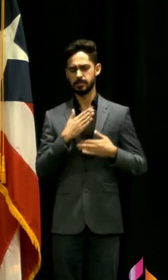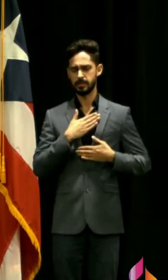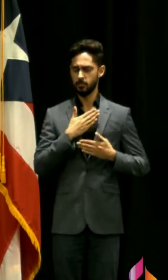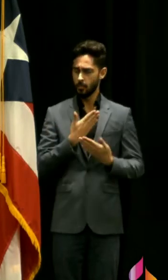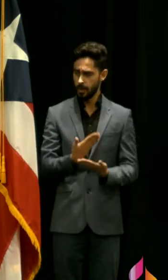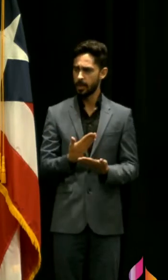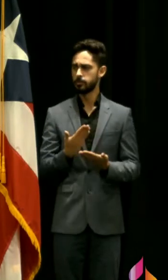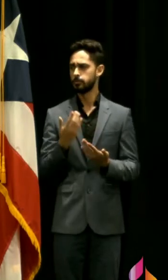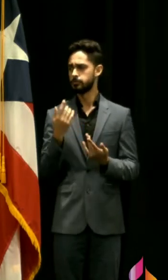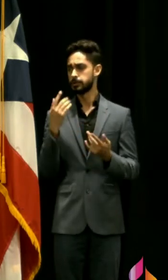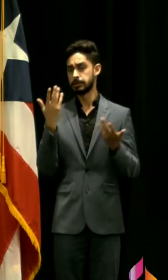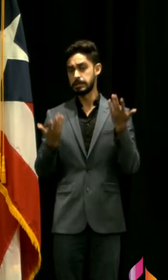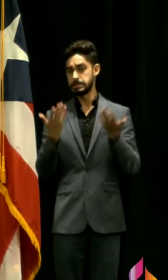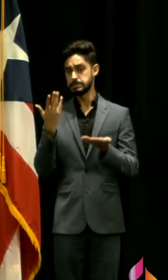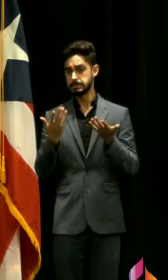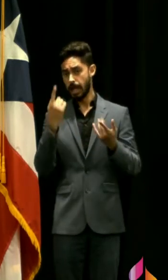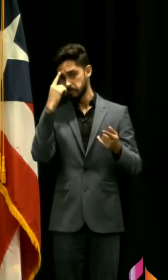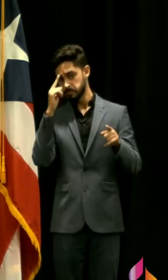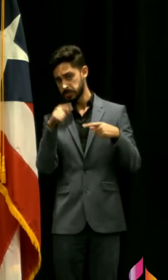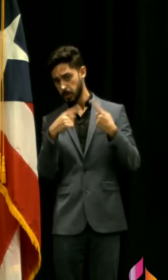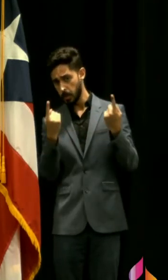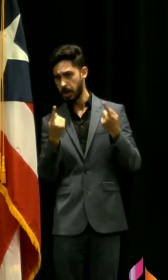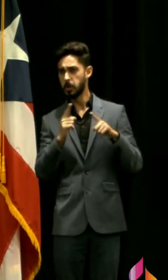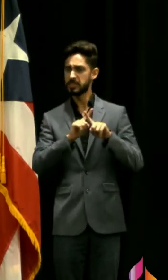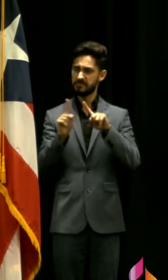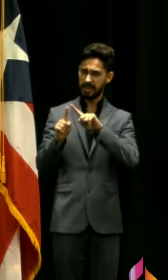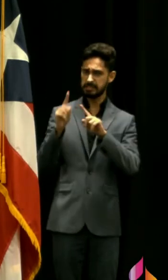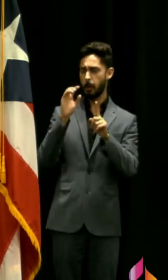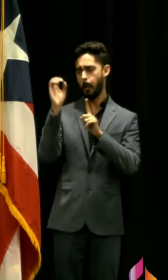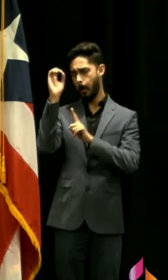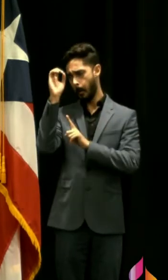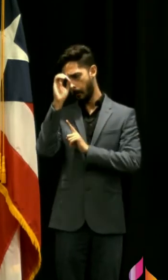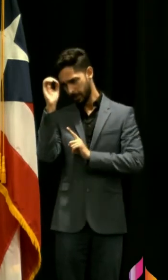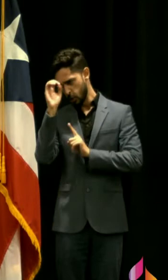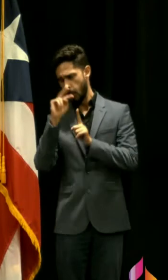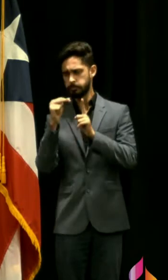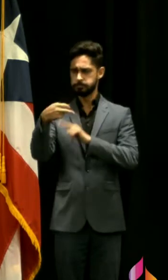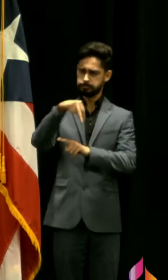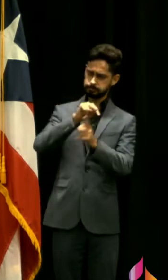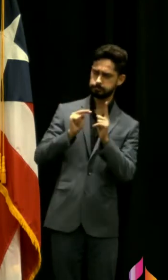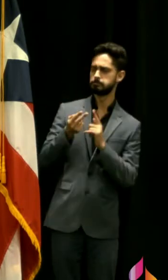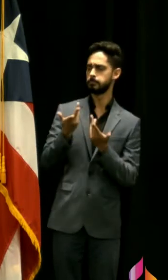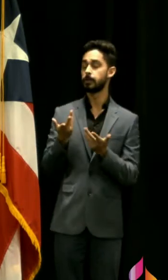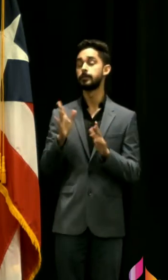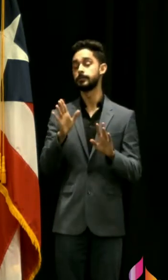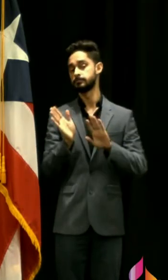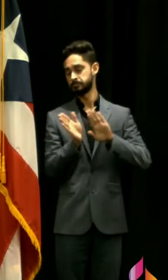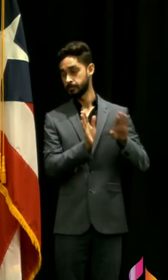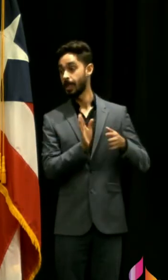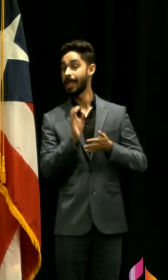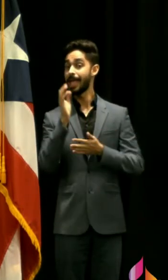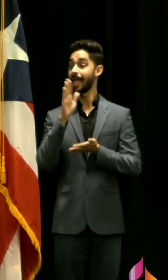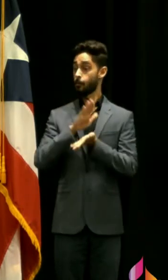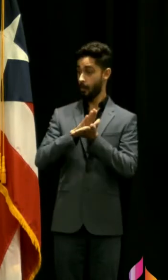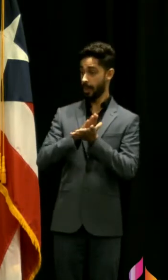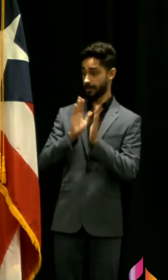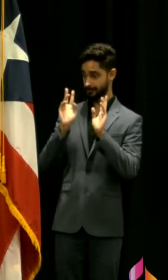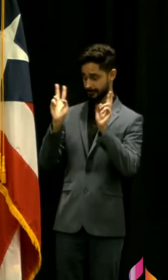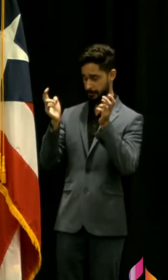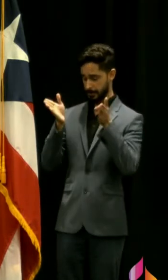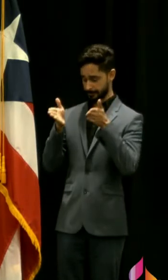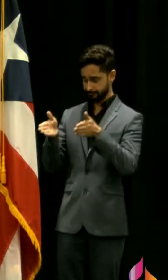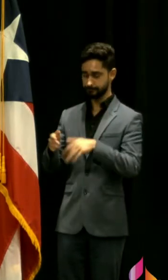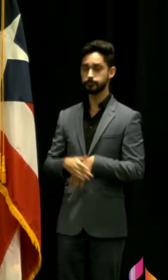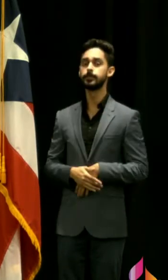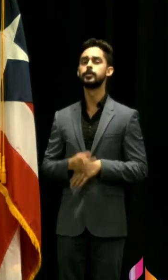diferencias pero aquí todo el mundo está actuando de buena fe en cuanto a las escuelas vamos a estar vigilantes y si